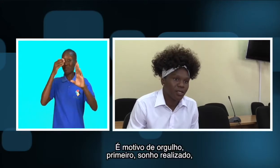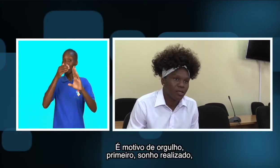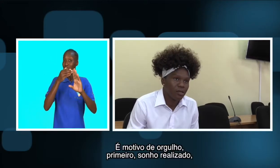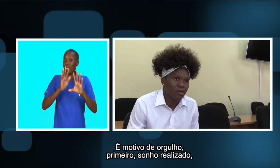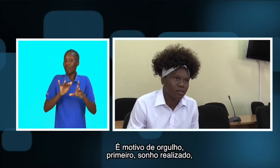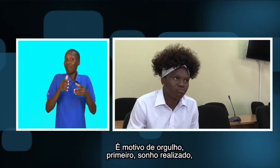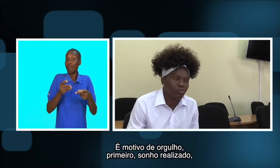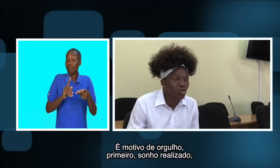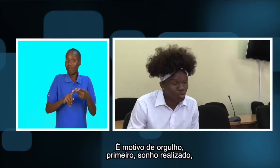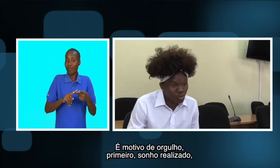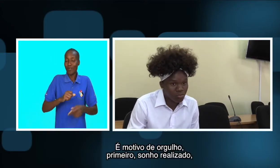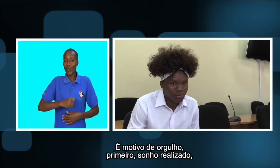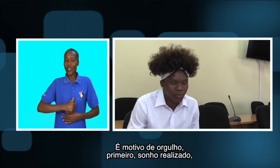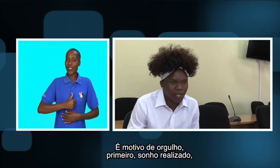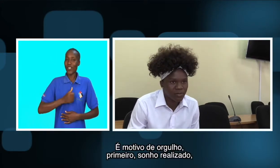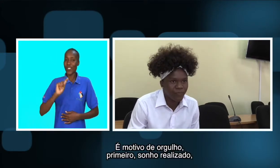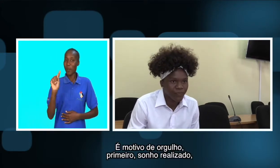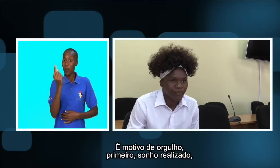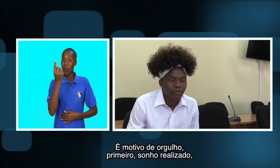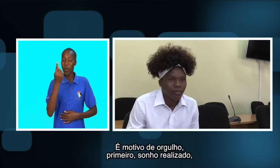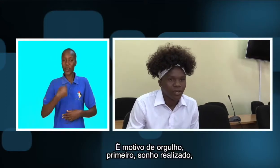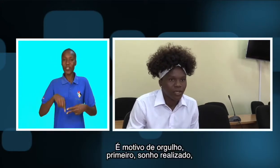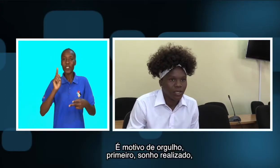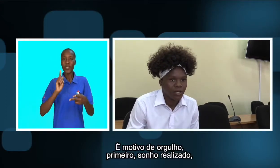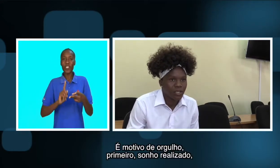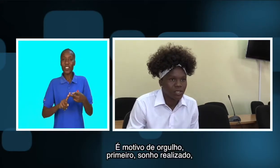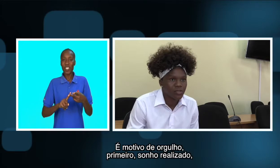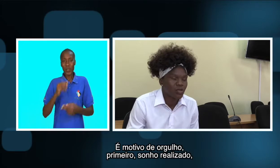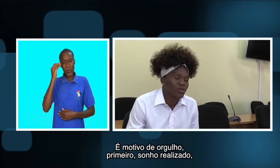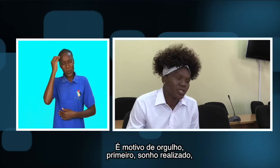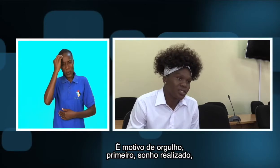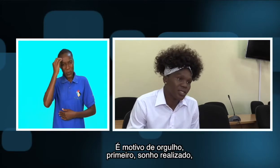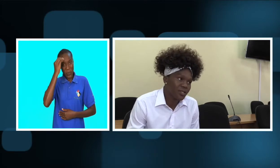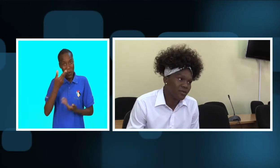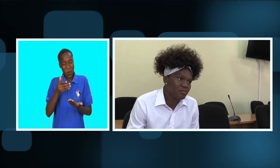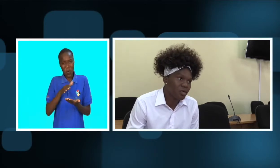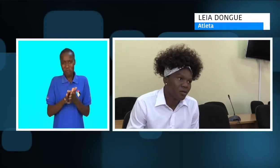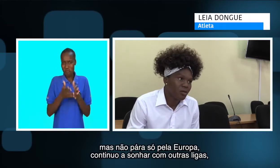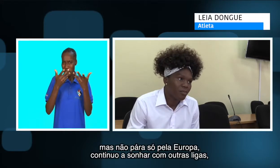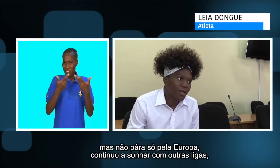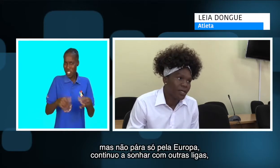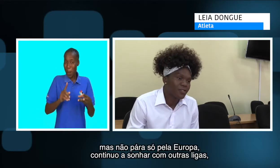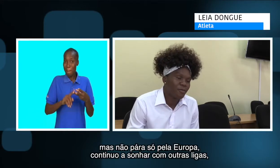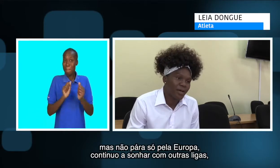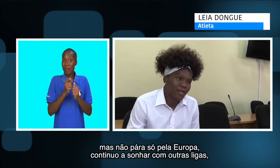orgulho primeiro, sonho realizado, mas não para